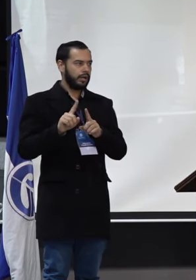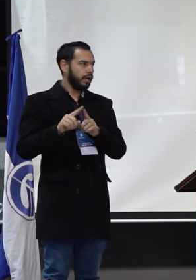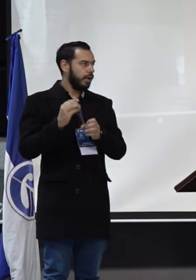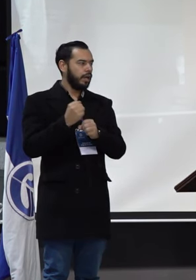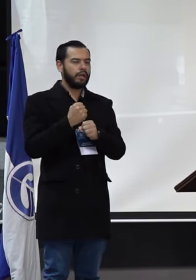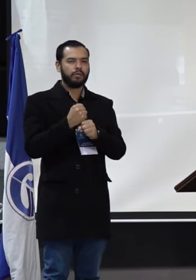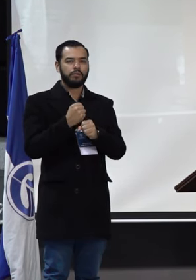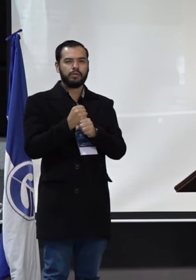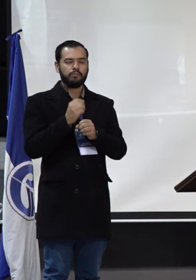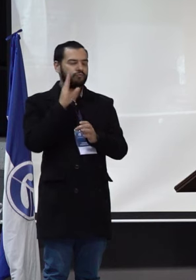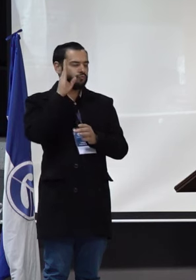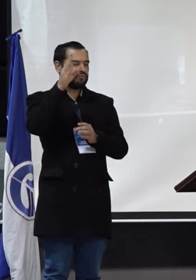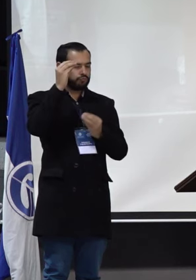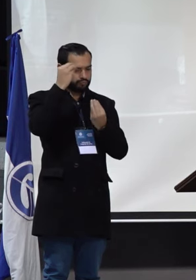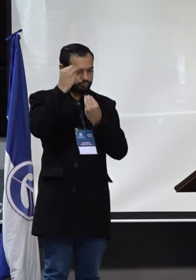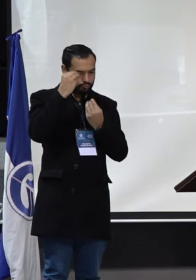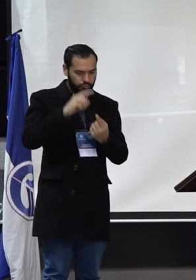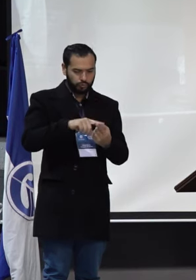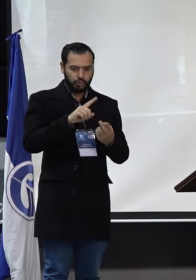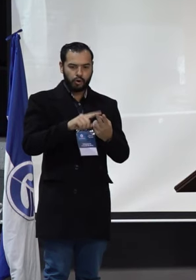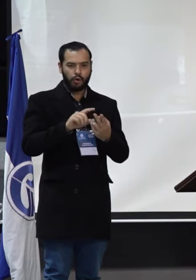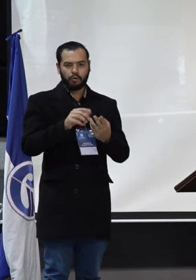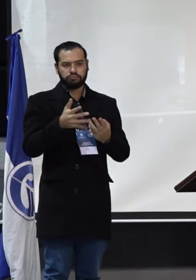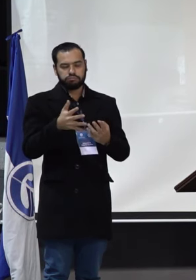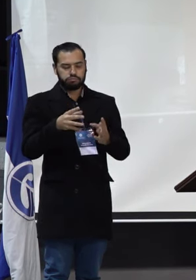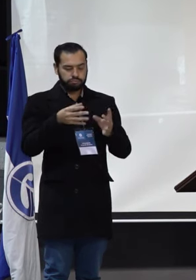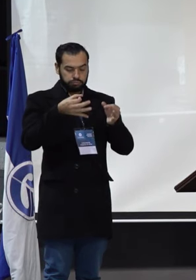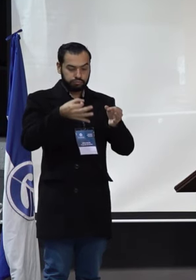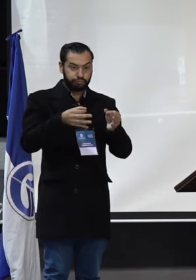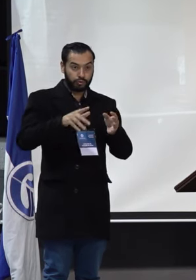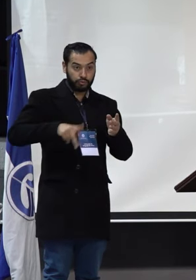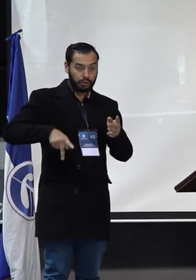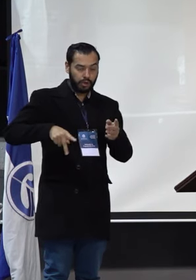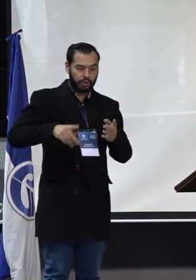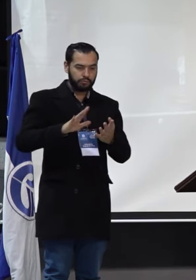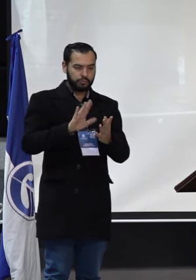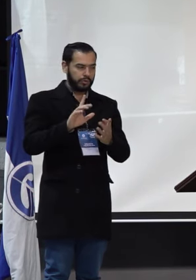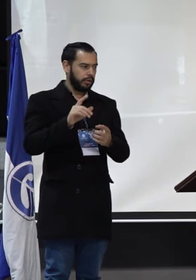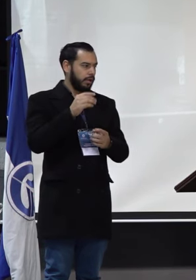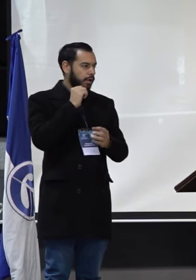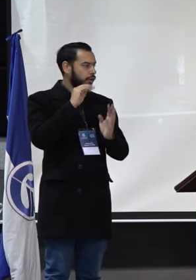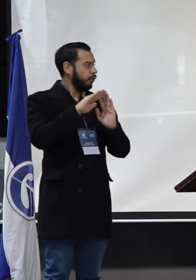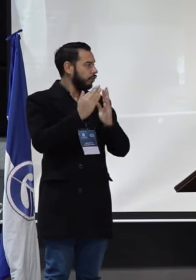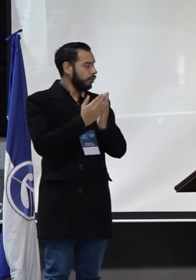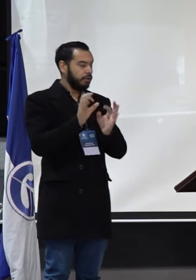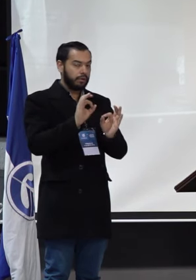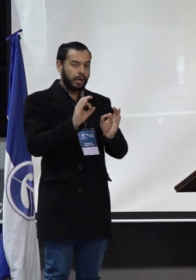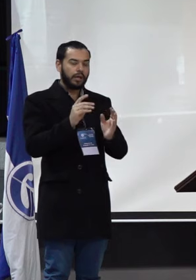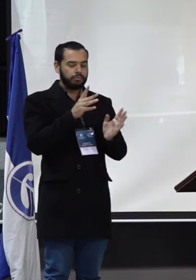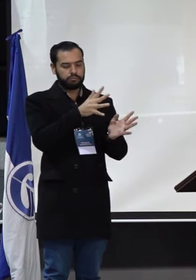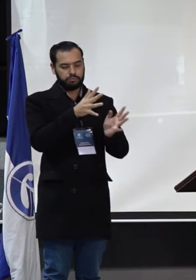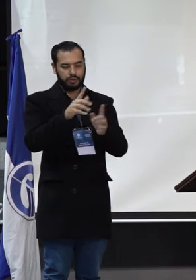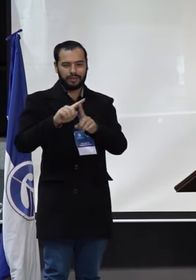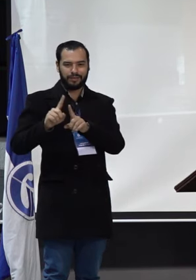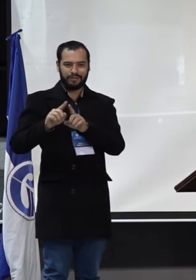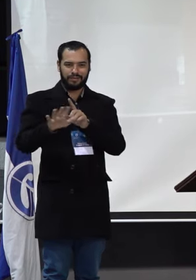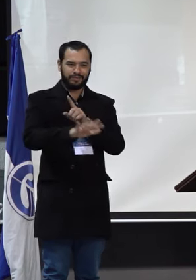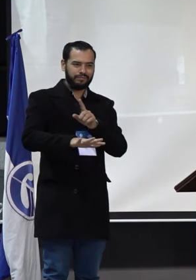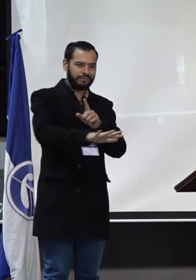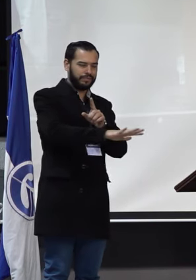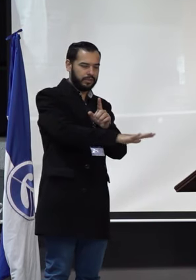trabajo, en la educación informal, el trabajo popular que realizamos los maestros y las maestras en diferentes escenarios de la sociedad